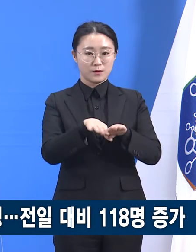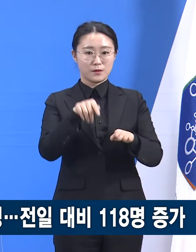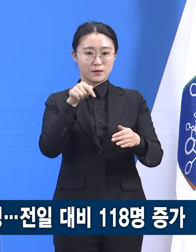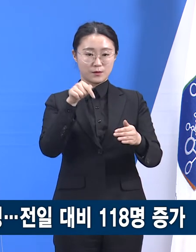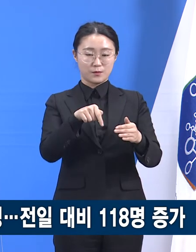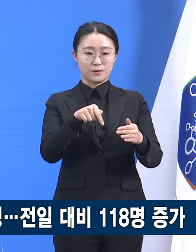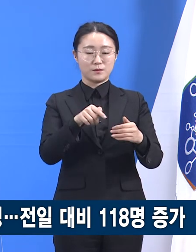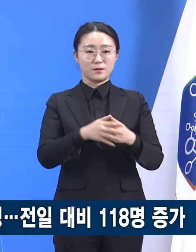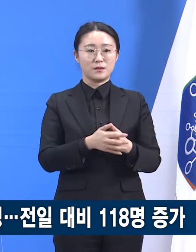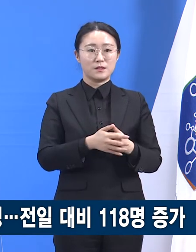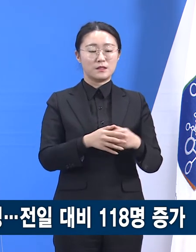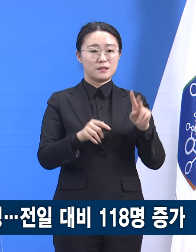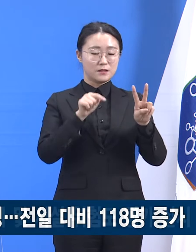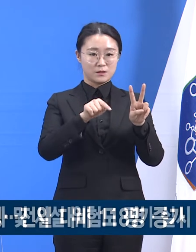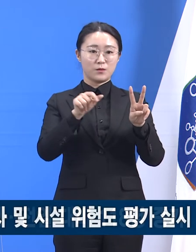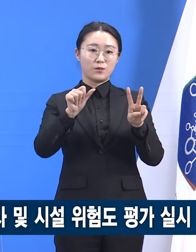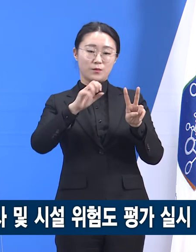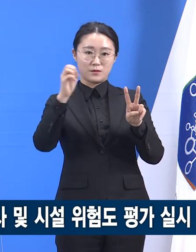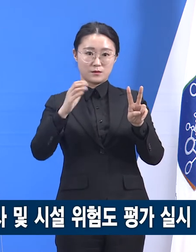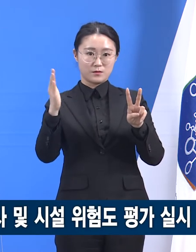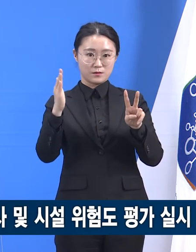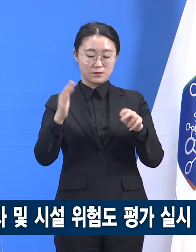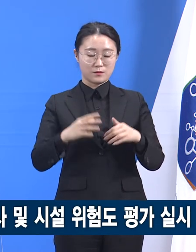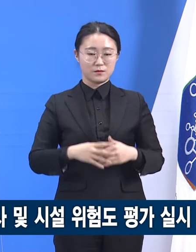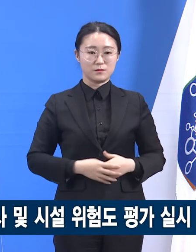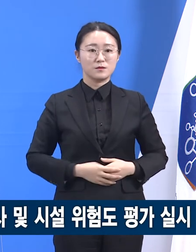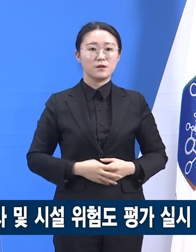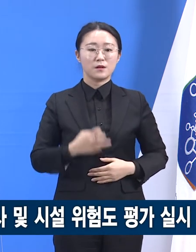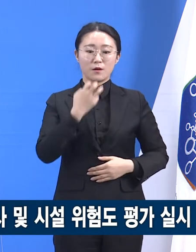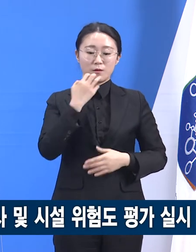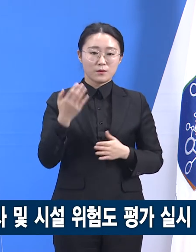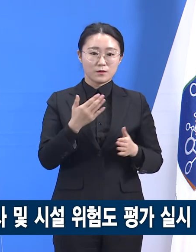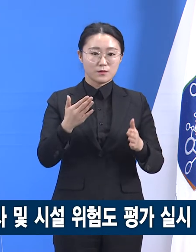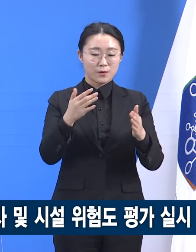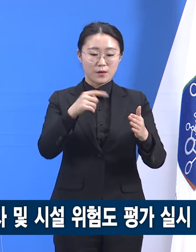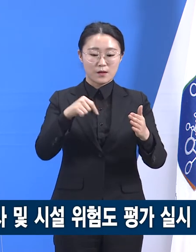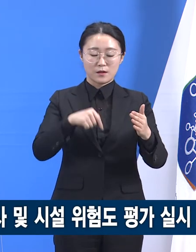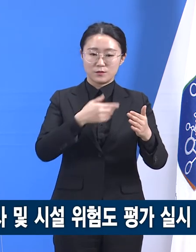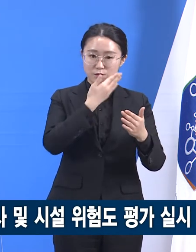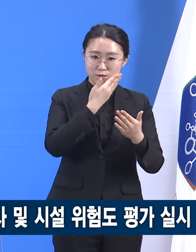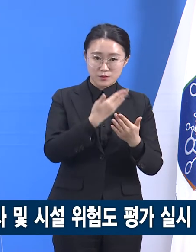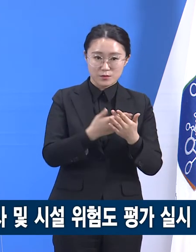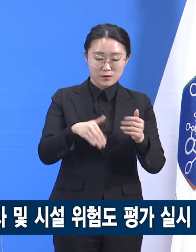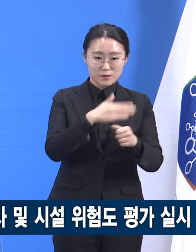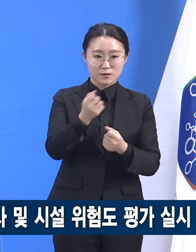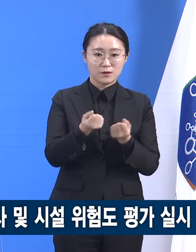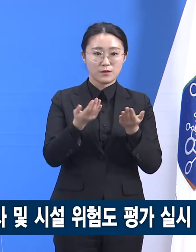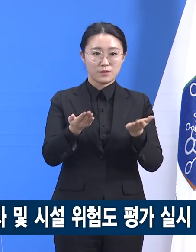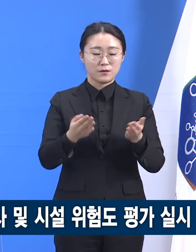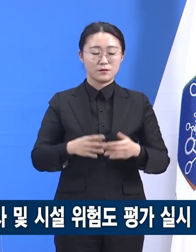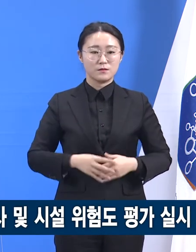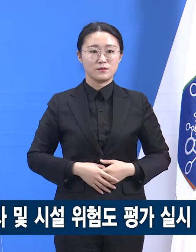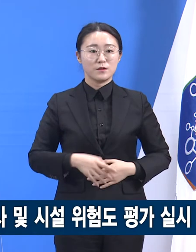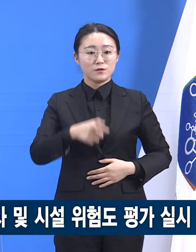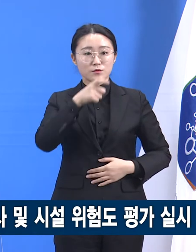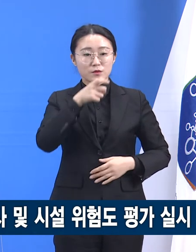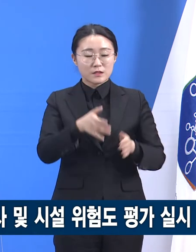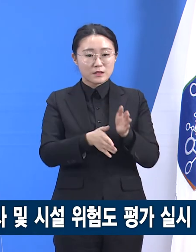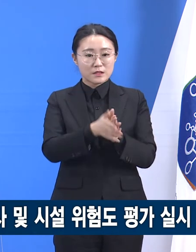도내 주요 확진 상황에 대해 설명드립니다. 먼저 수원시 소재 요양원 관련 확진 상황입니다.